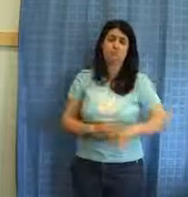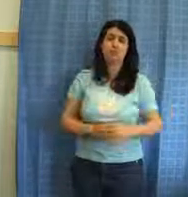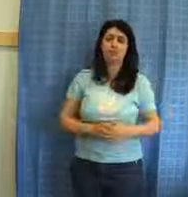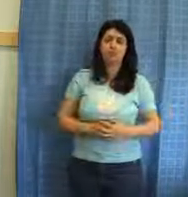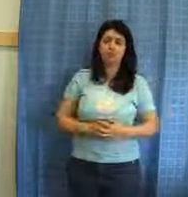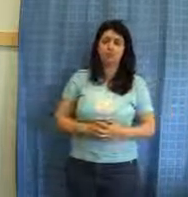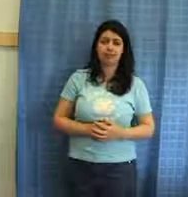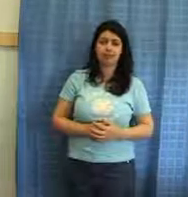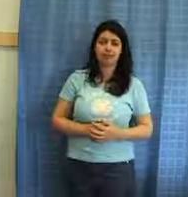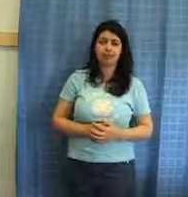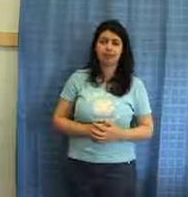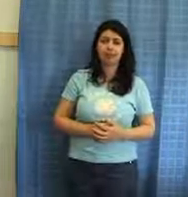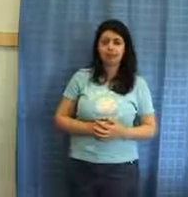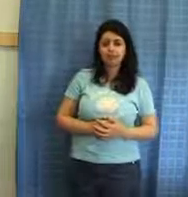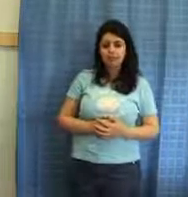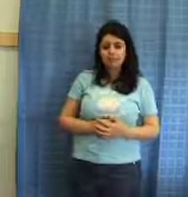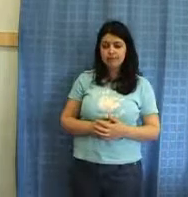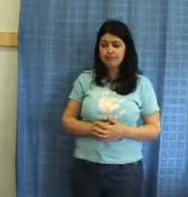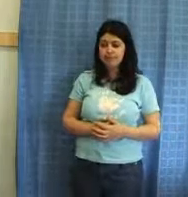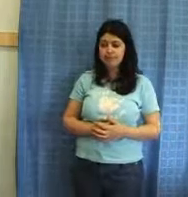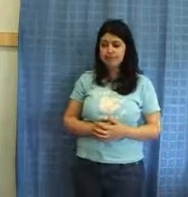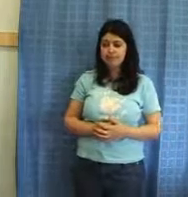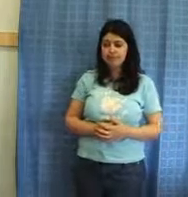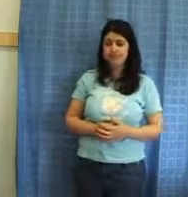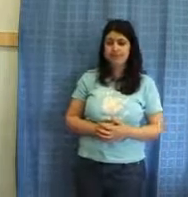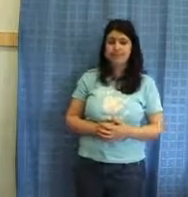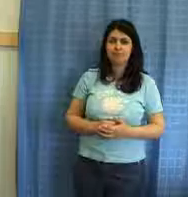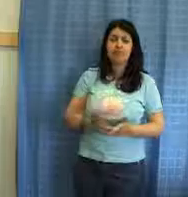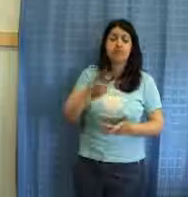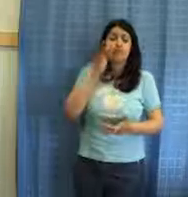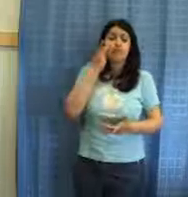Per verificare la cottura delle pere si può usare la punta di una forcetta.